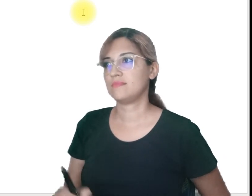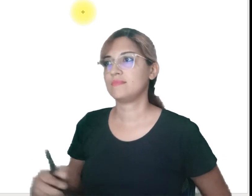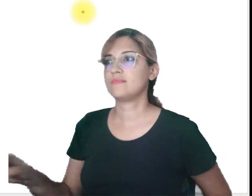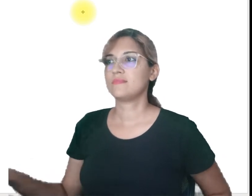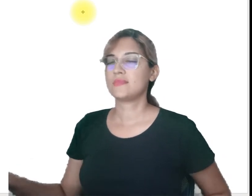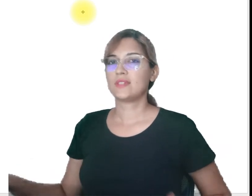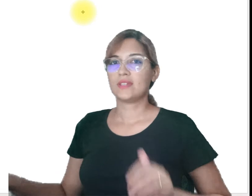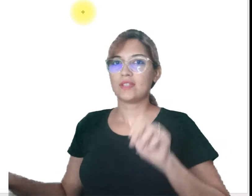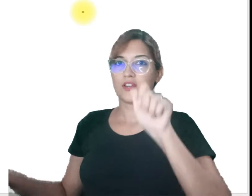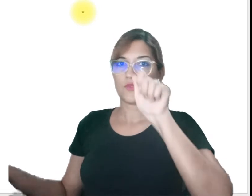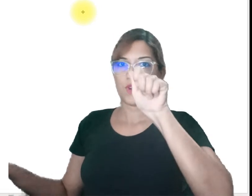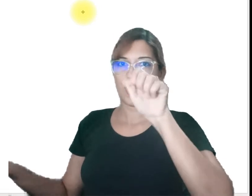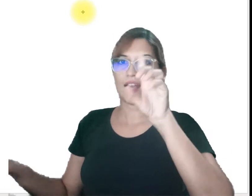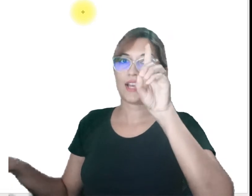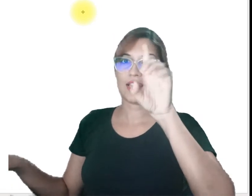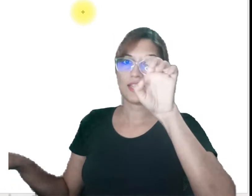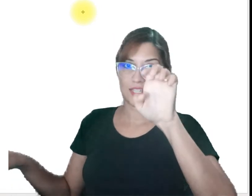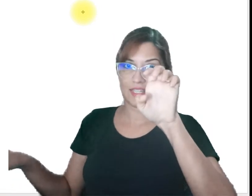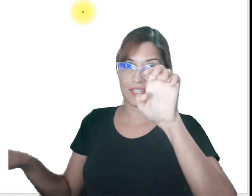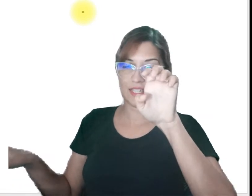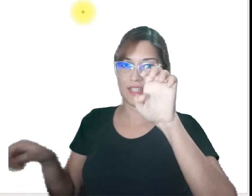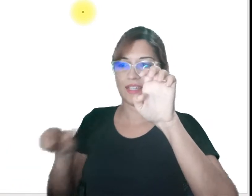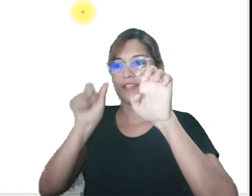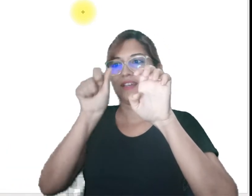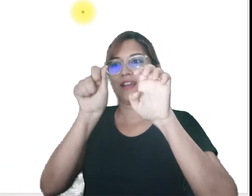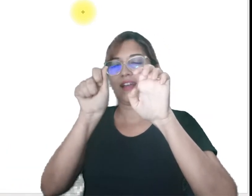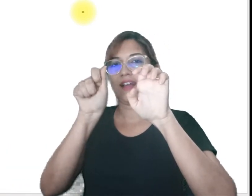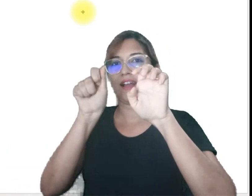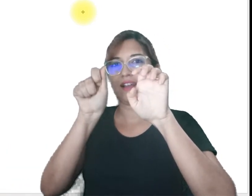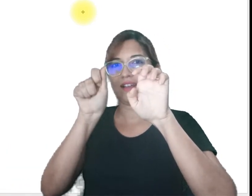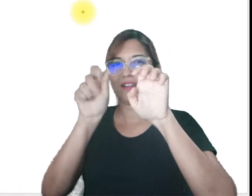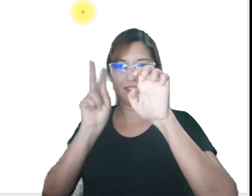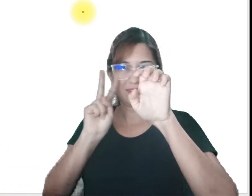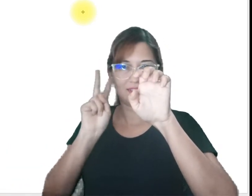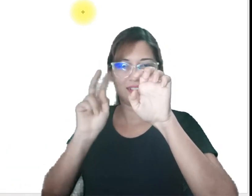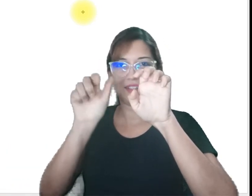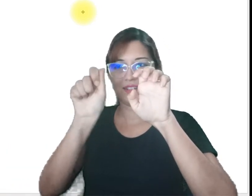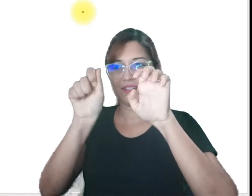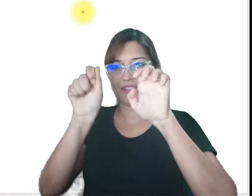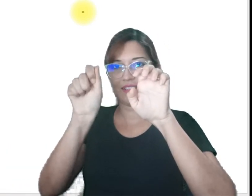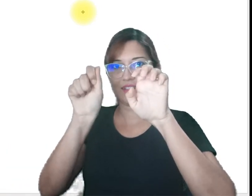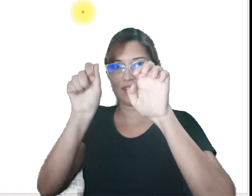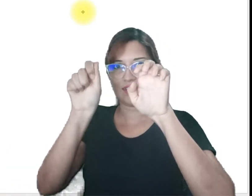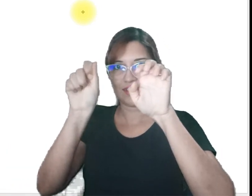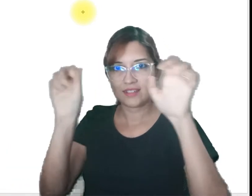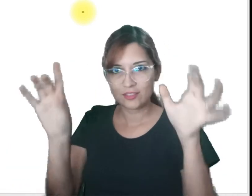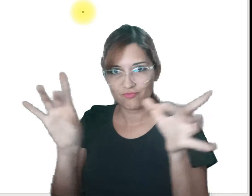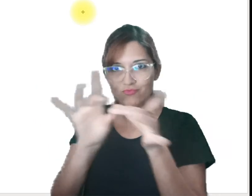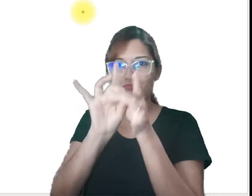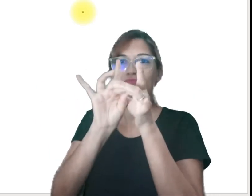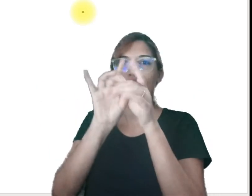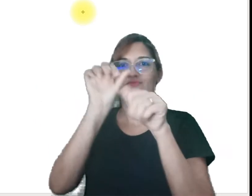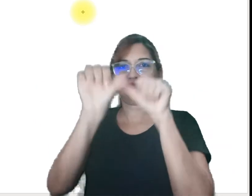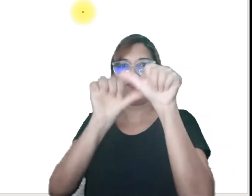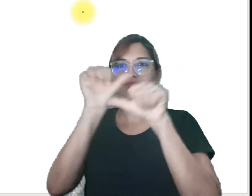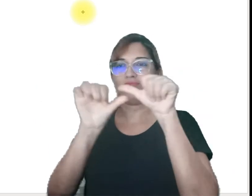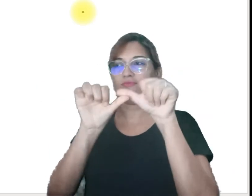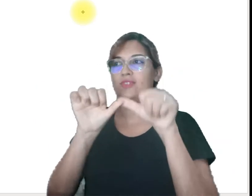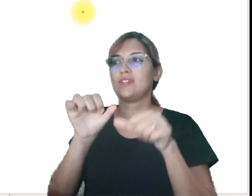E é usado o artigo A, contraído com a preposição D, porque é a palavra feminina mulher.